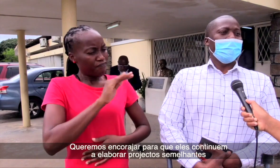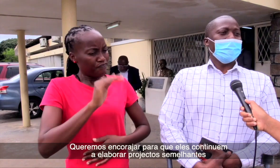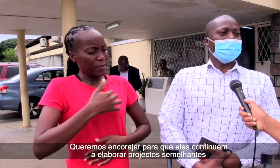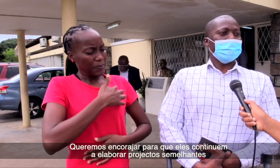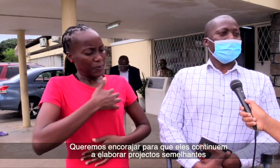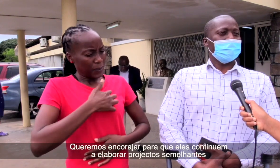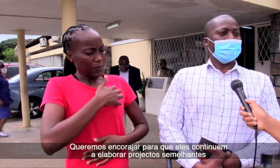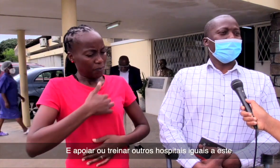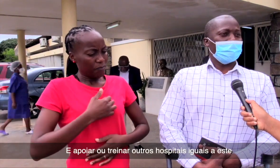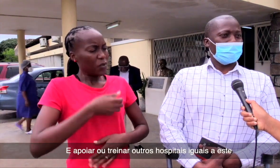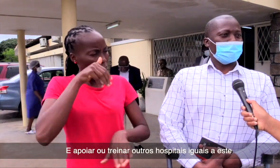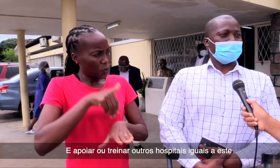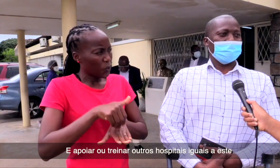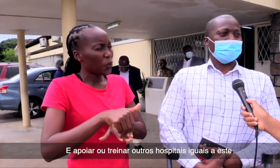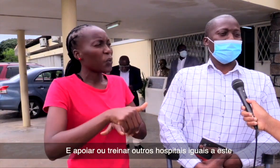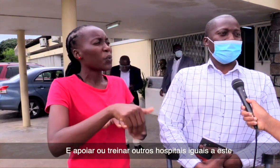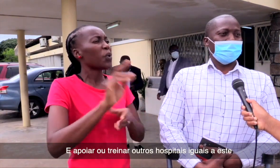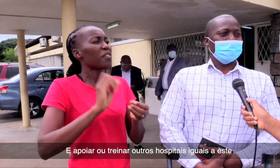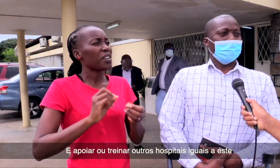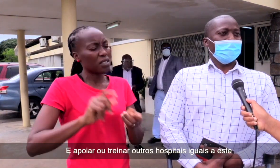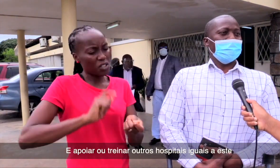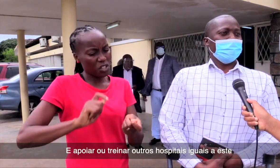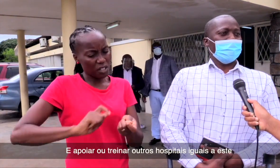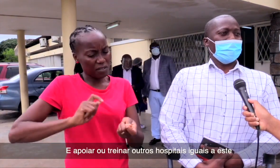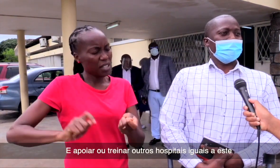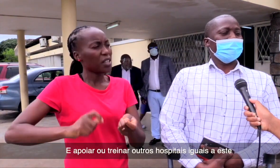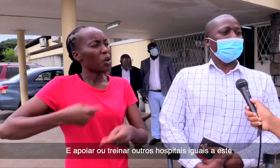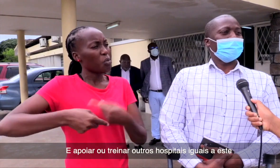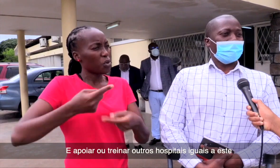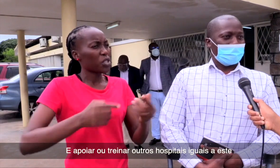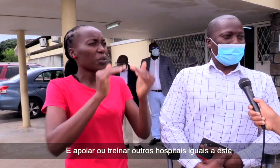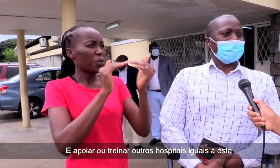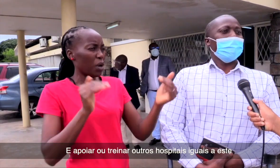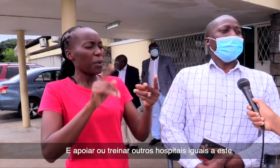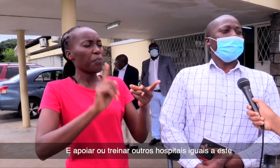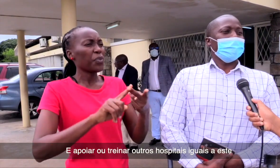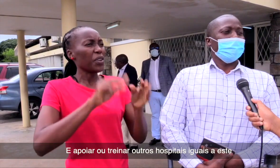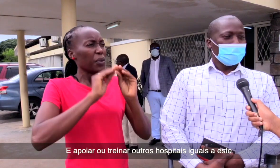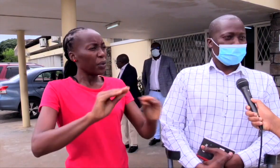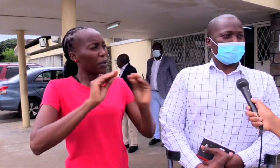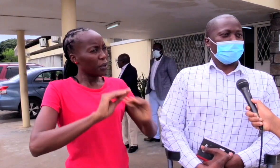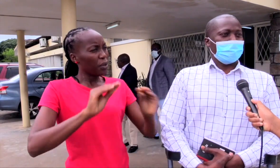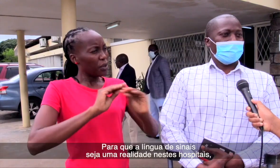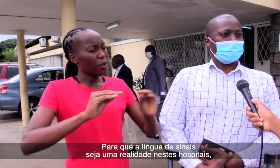a elaborar projetos semelhantes e apoiar ou treinar outros hospitais